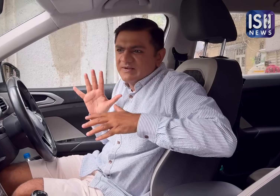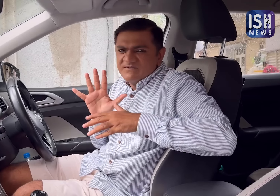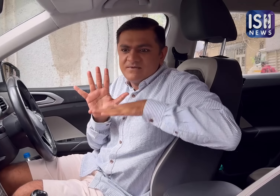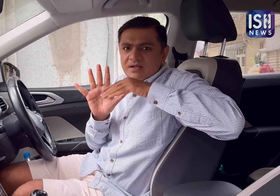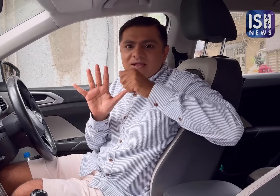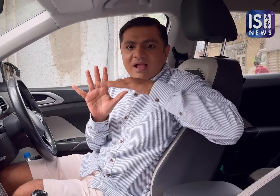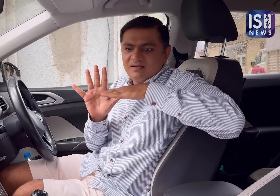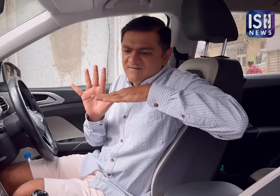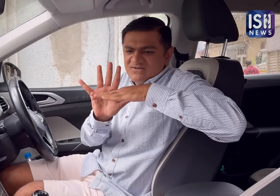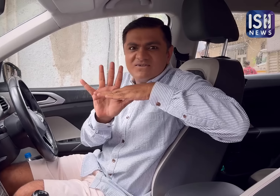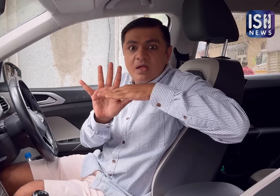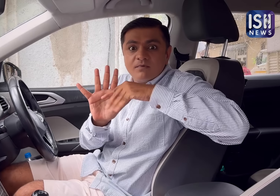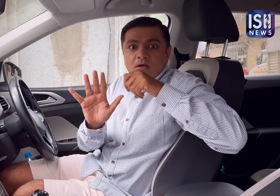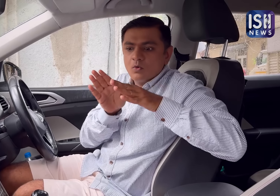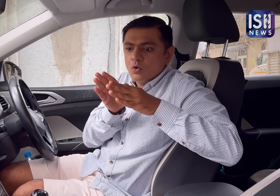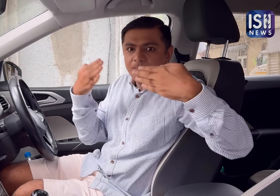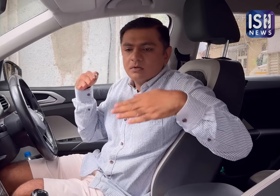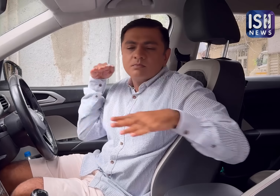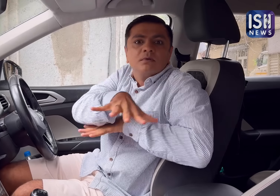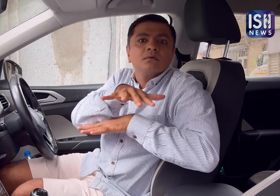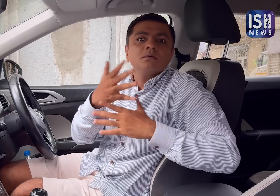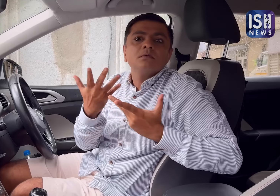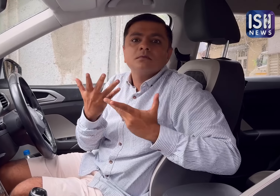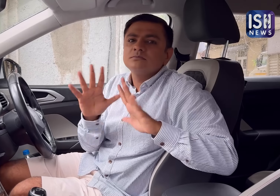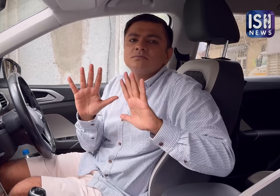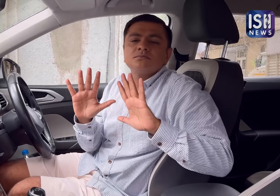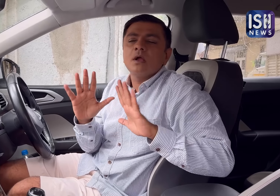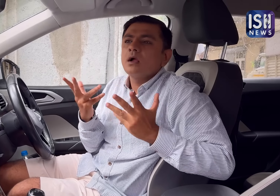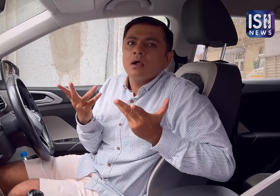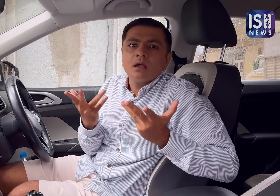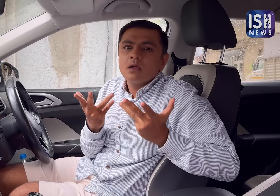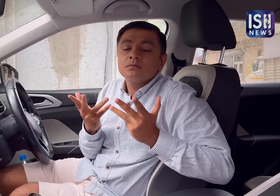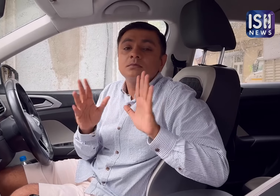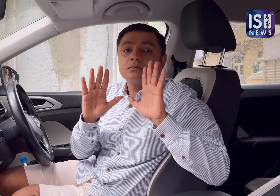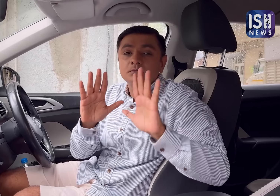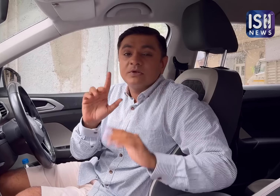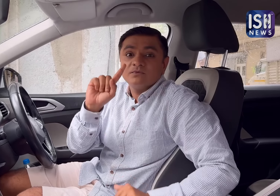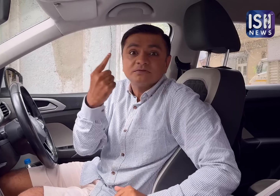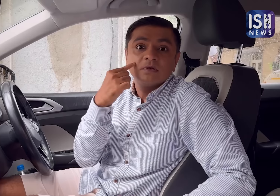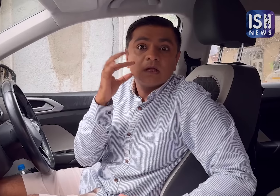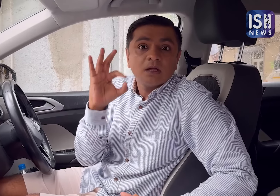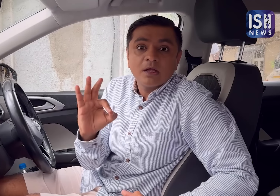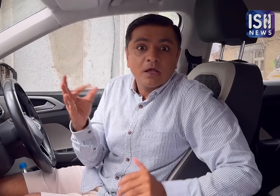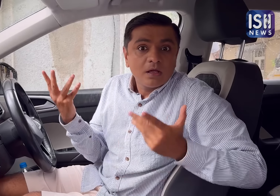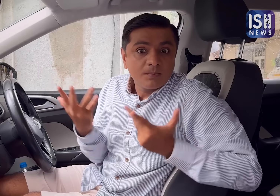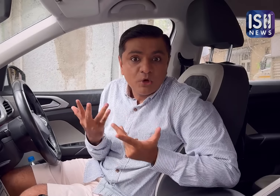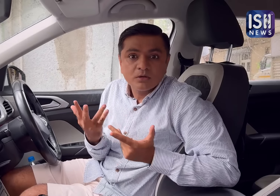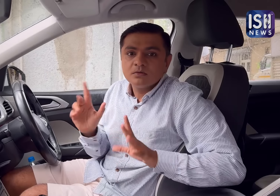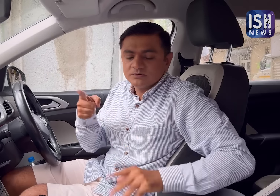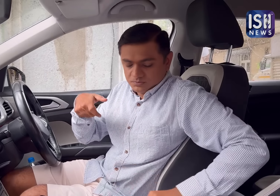आप दर्वाजा नहीं खोल सकते हैं अगर आप ऐसा करेंगे तो कार में पानी भर जाएगा सबसे पहले करने वाली बात ये है कि हर